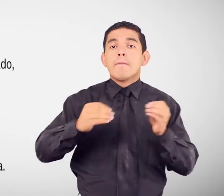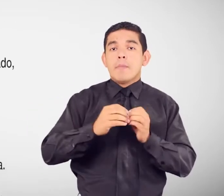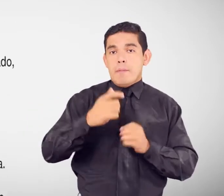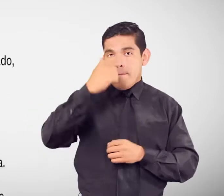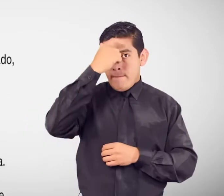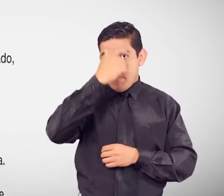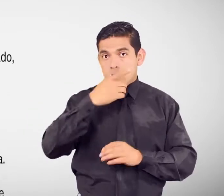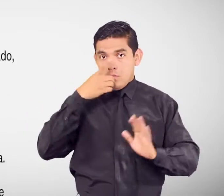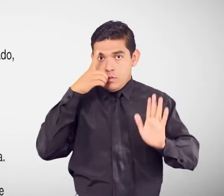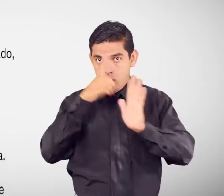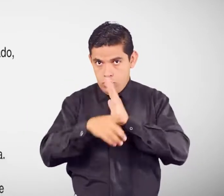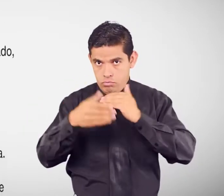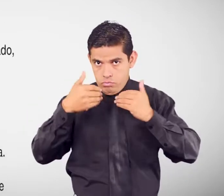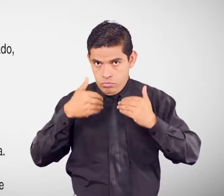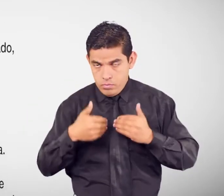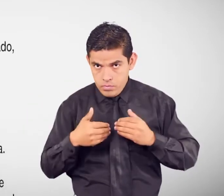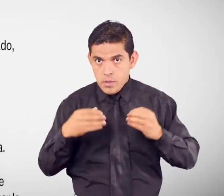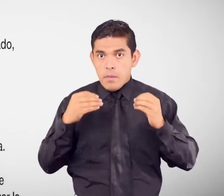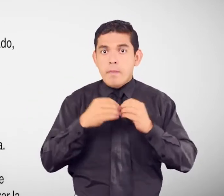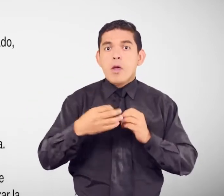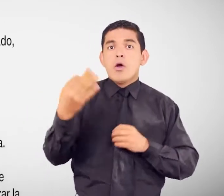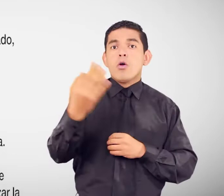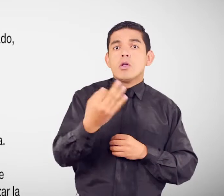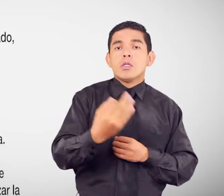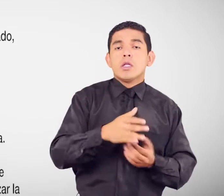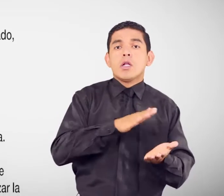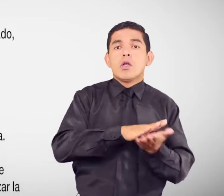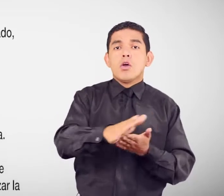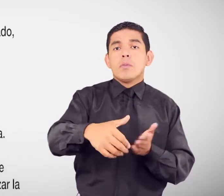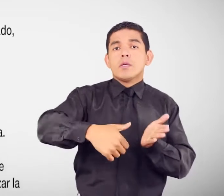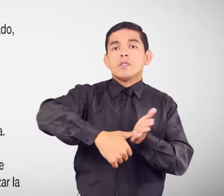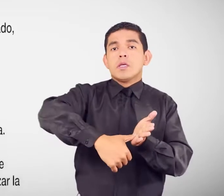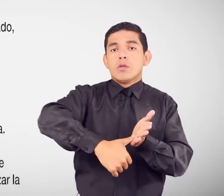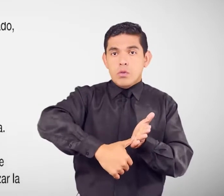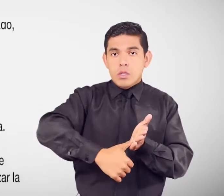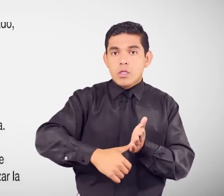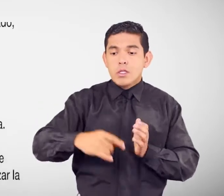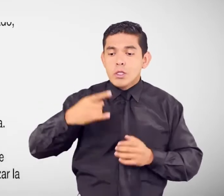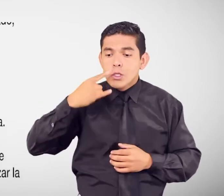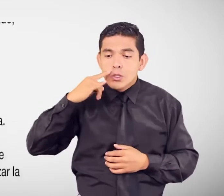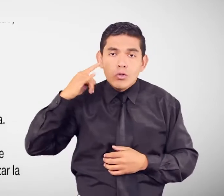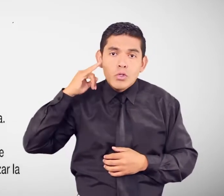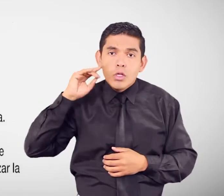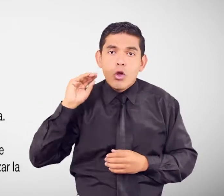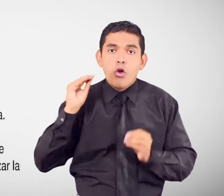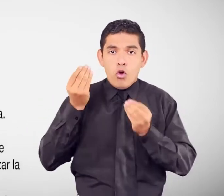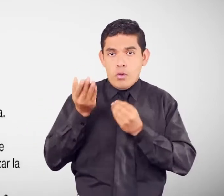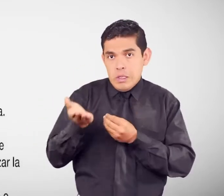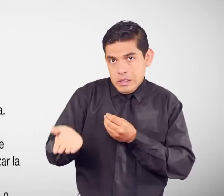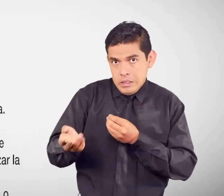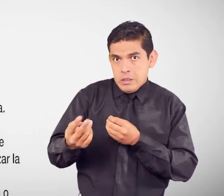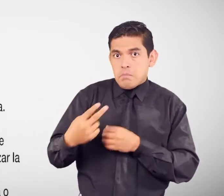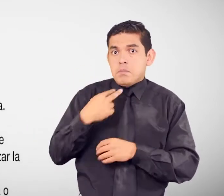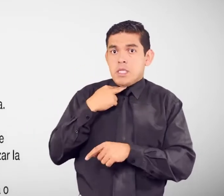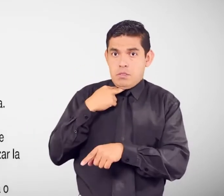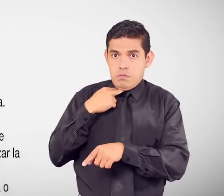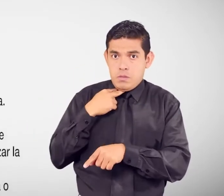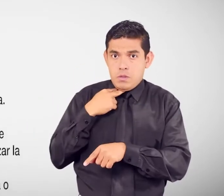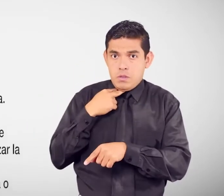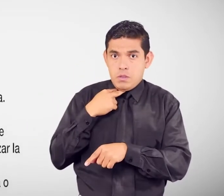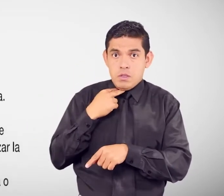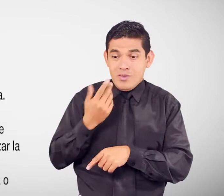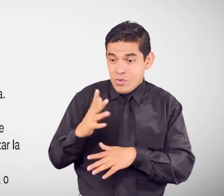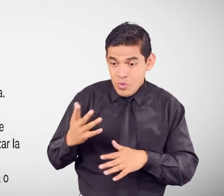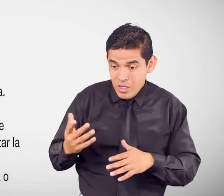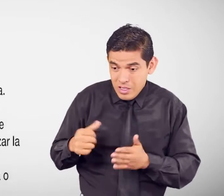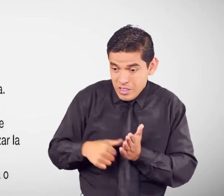persona que denuncia Original y copia de la cédula de ciudadanía del niño, niña o adolescente afectado Si no